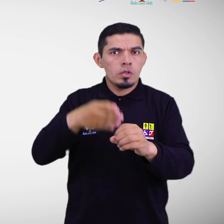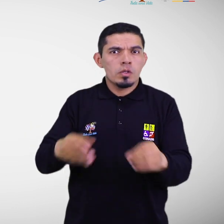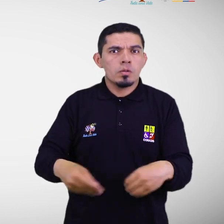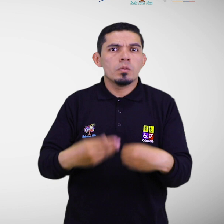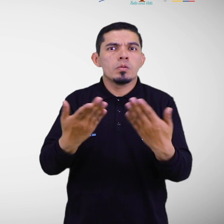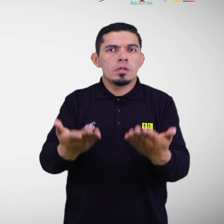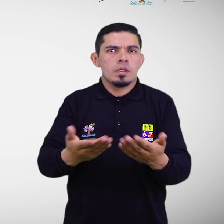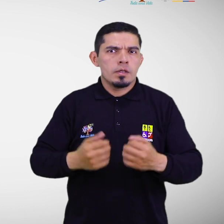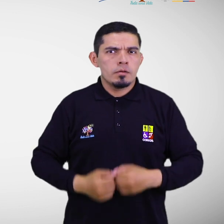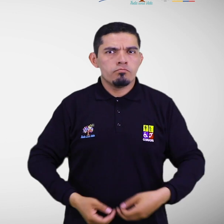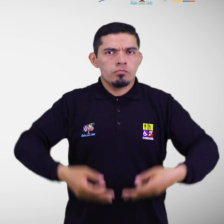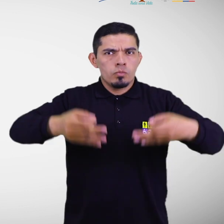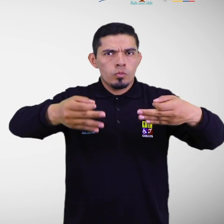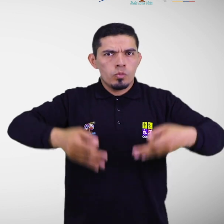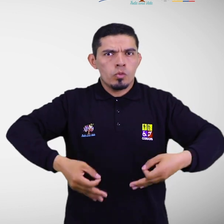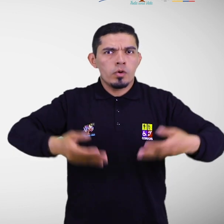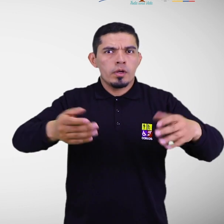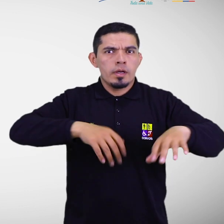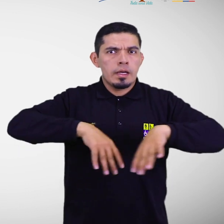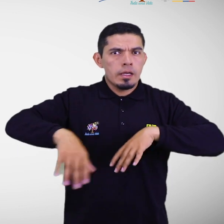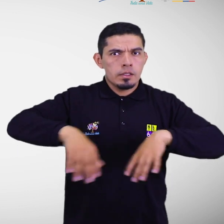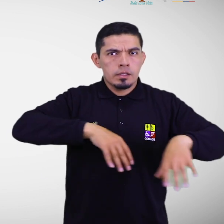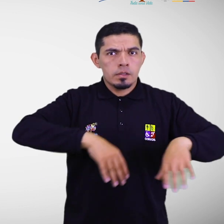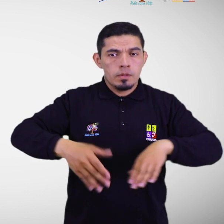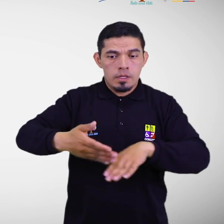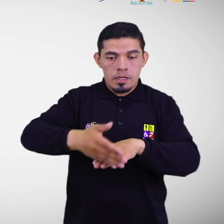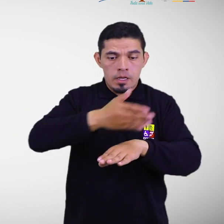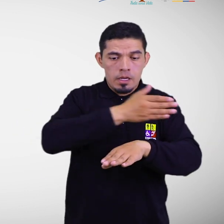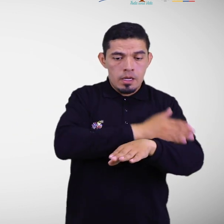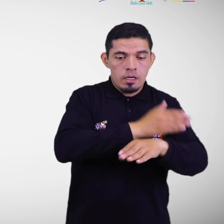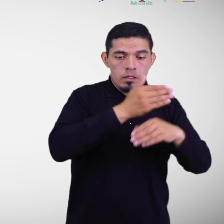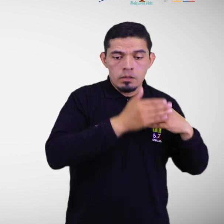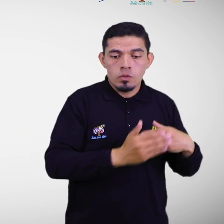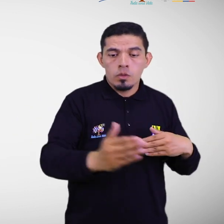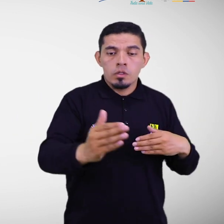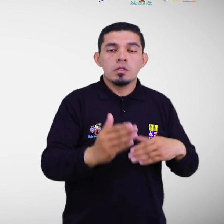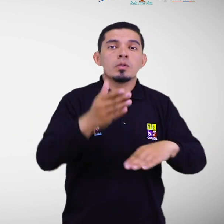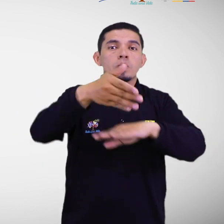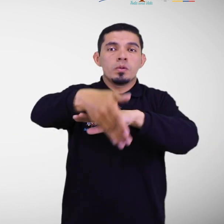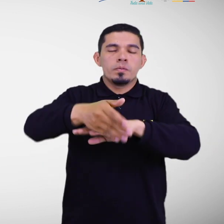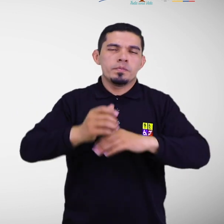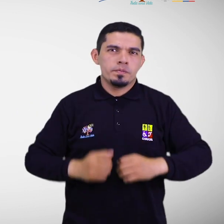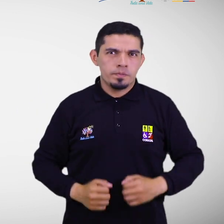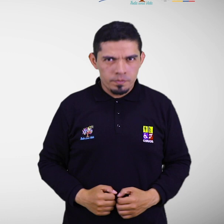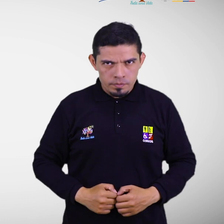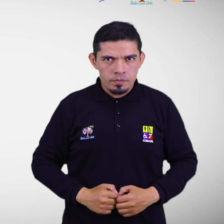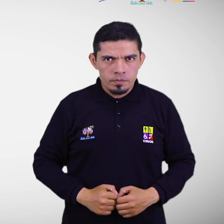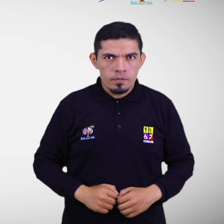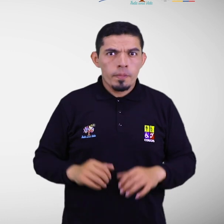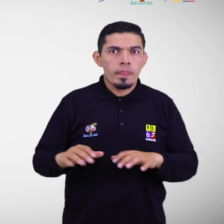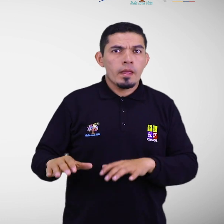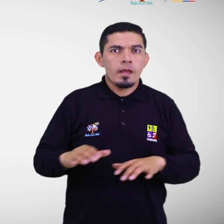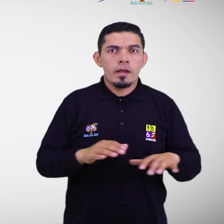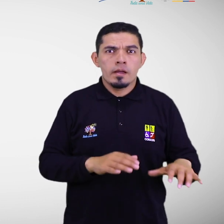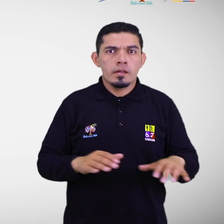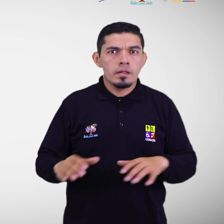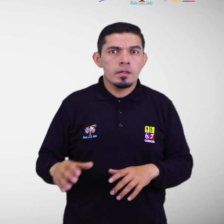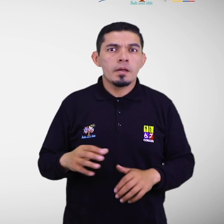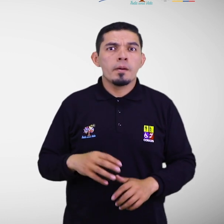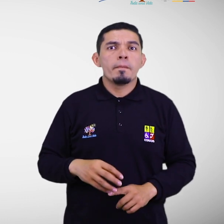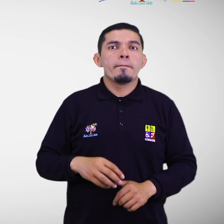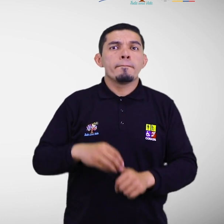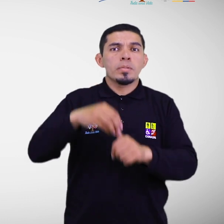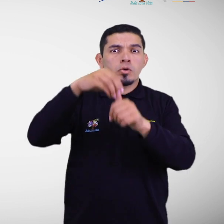prácticas adecuadas para actuar antes, durante y después del desastre. Definir las acciones prioritarias para la